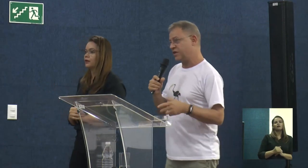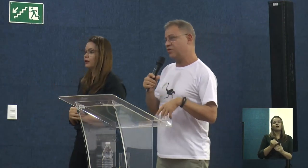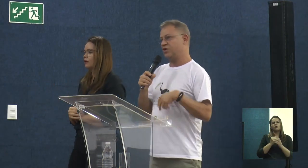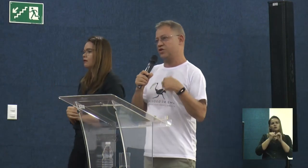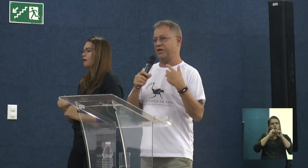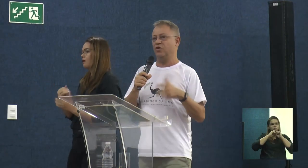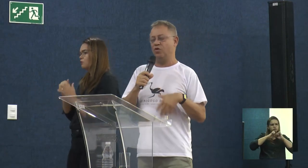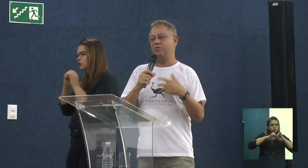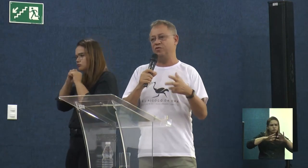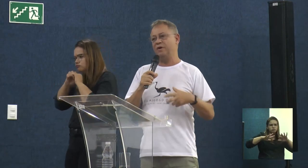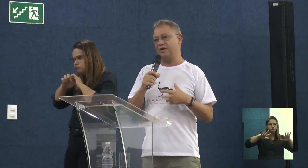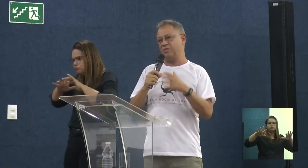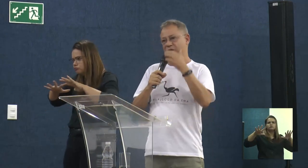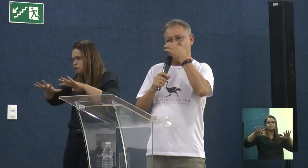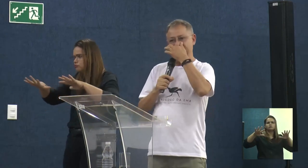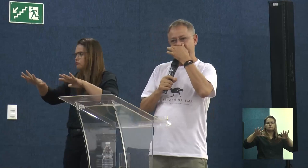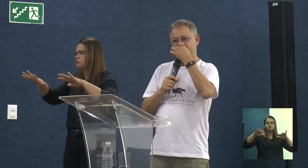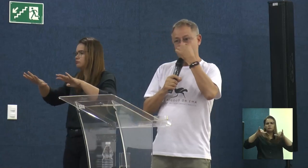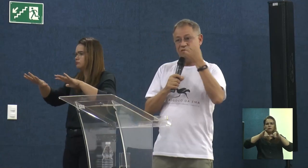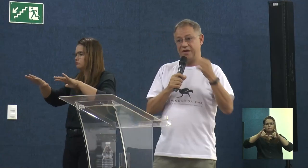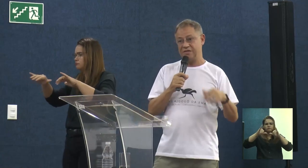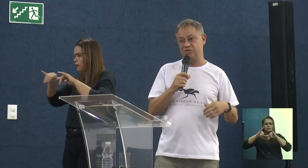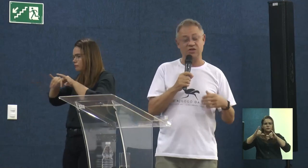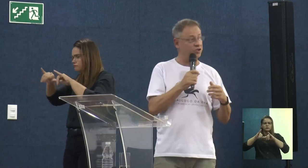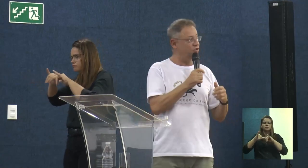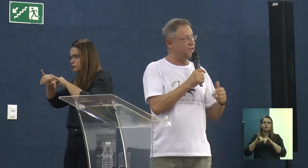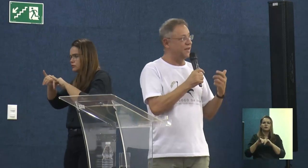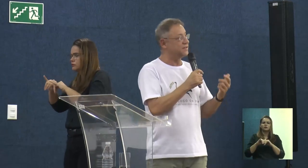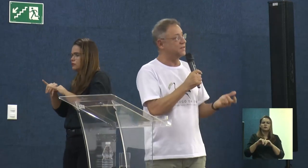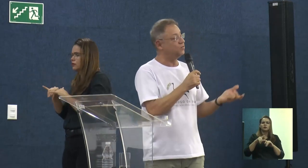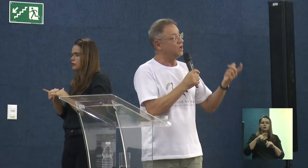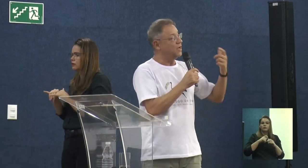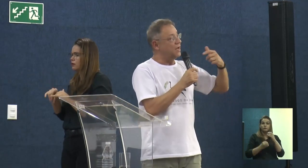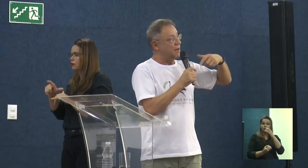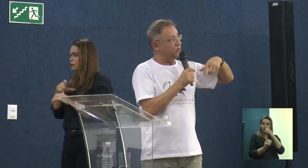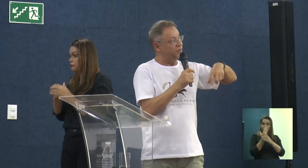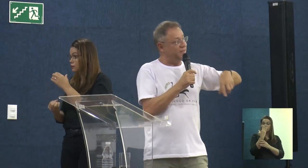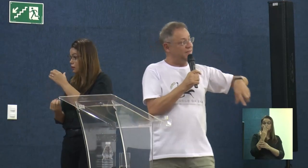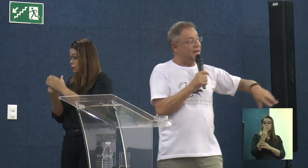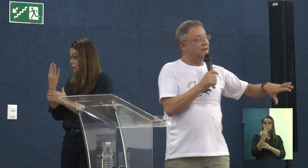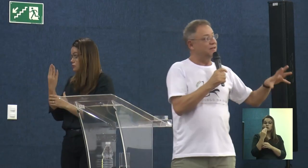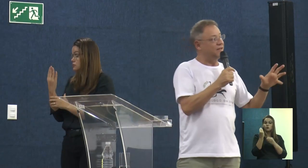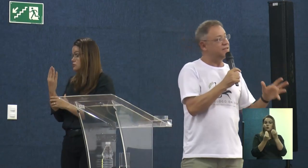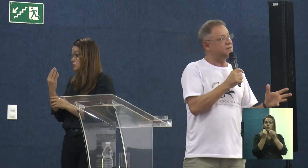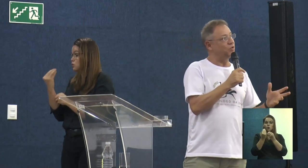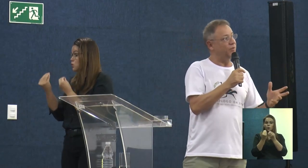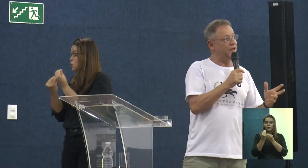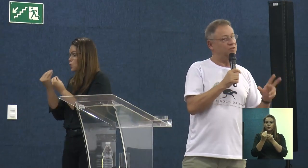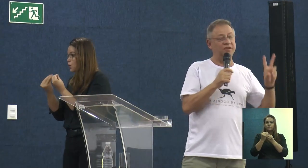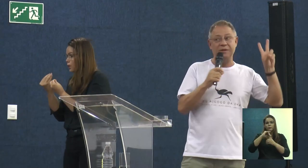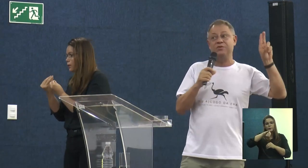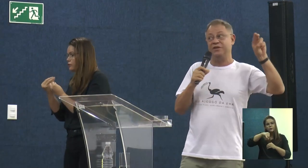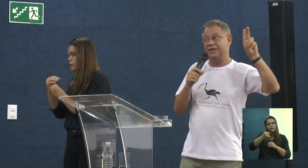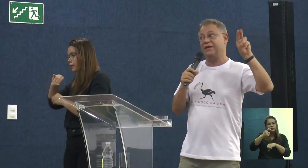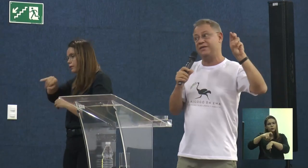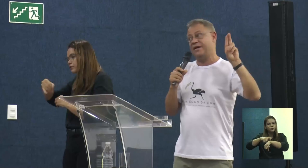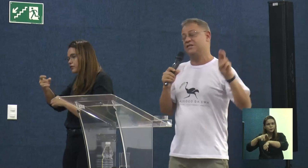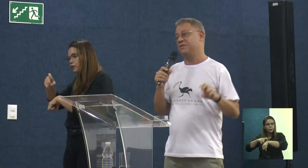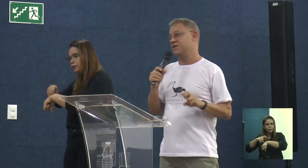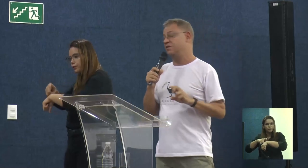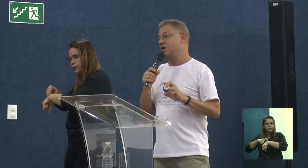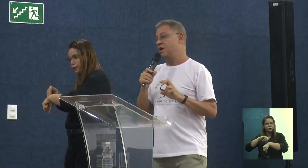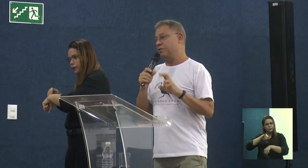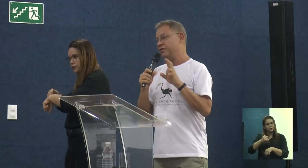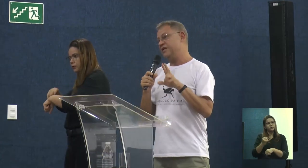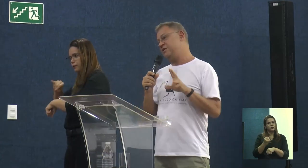repercussão, acho que houve uma série de conversas no sentido de criação, aproveitar esse momento, né? Aproveitar, entre